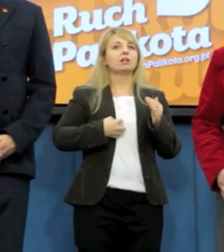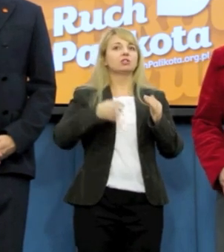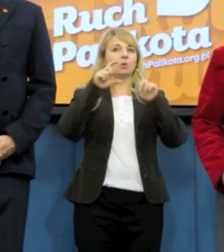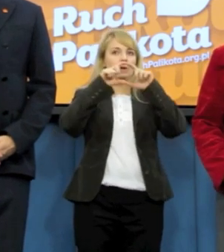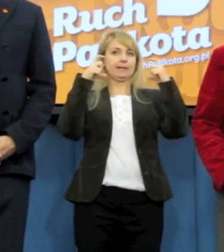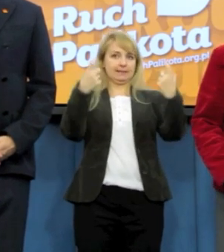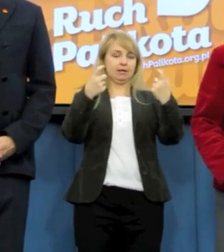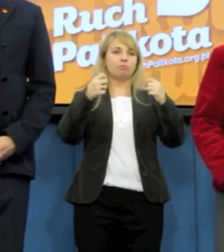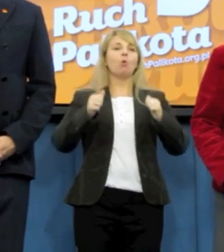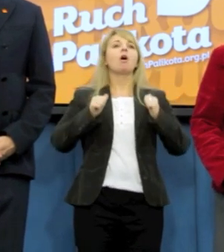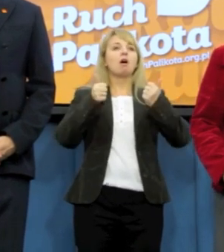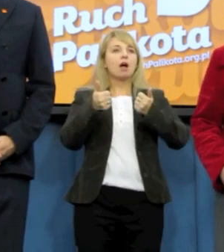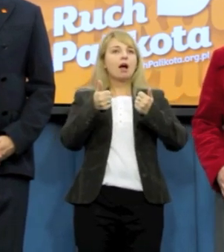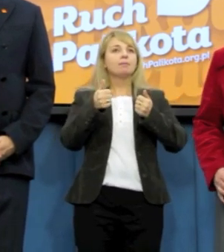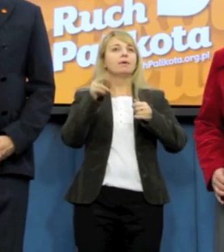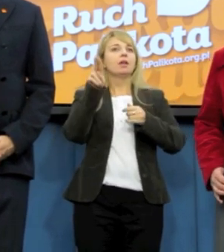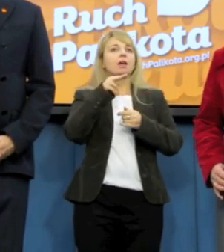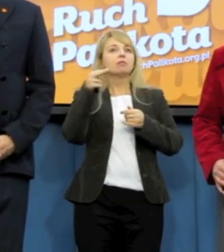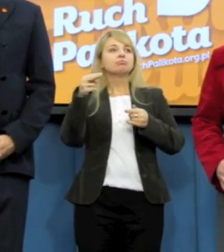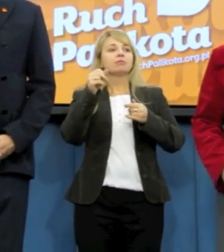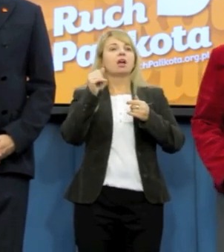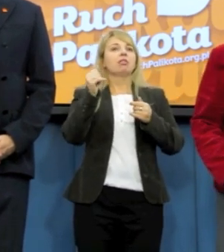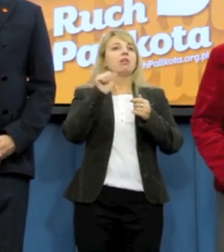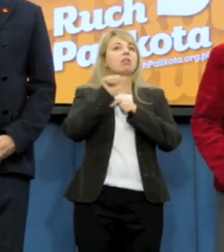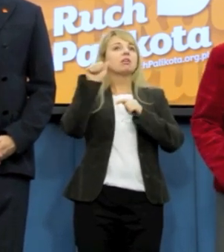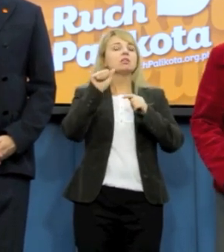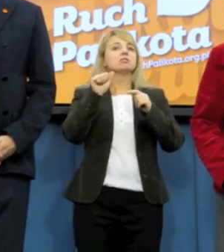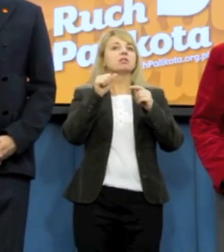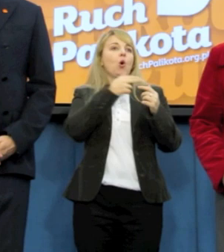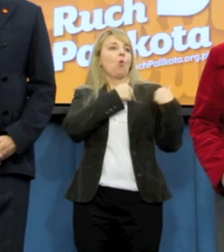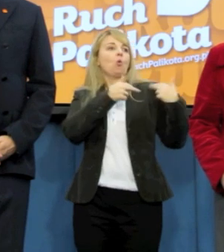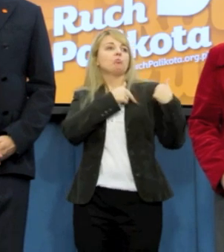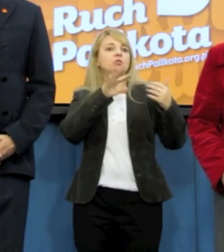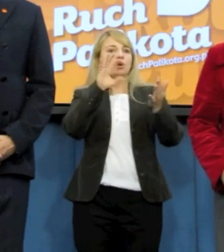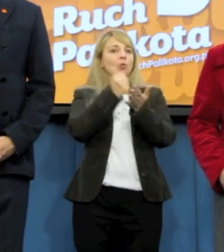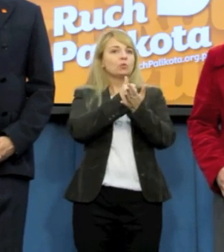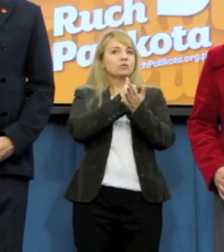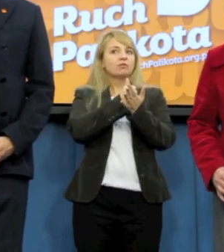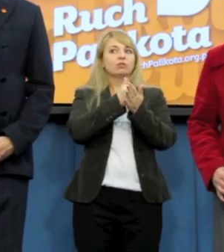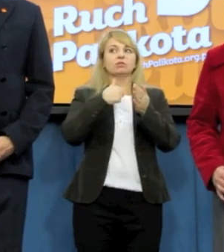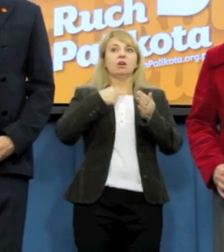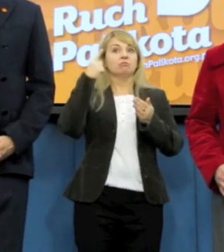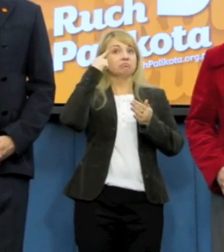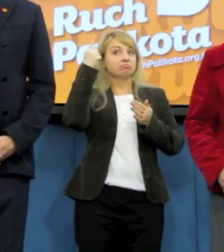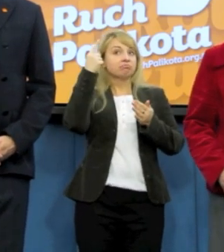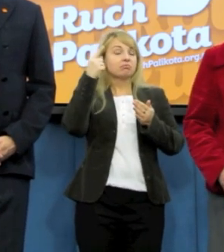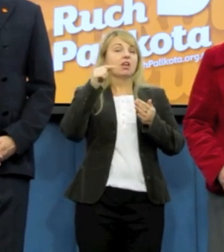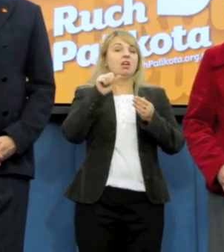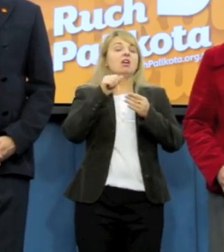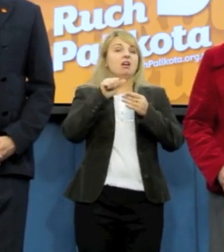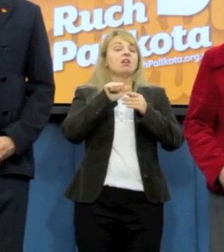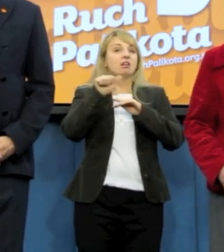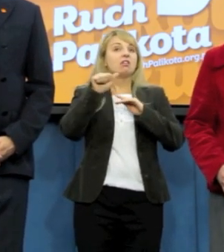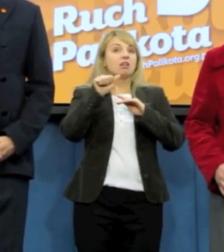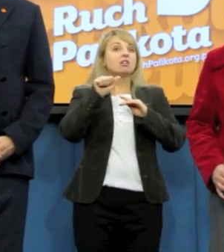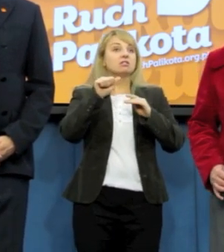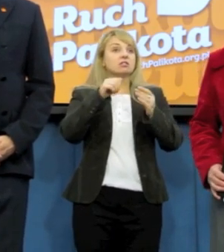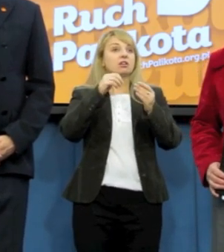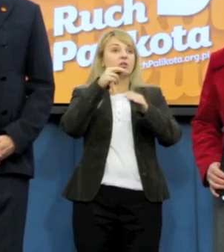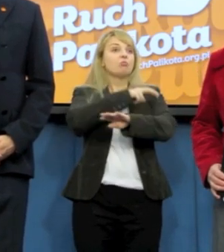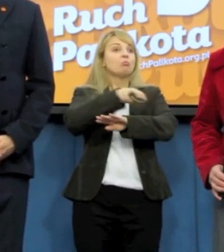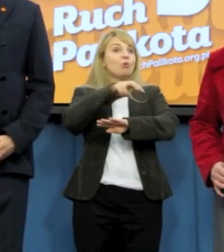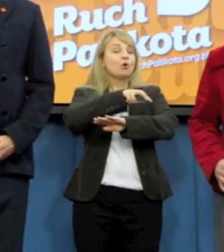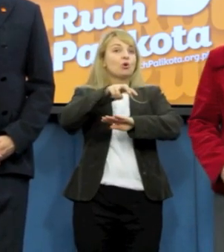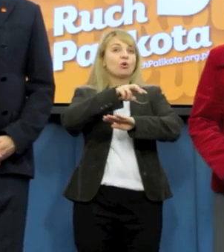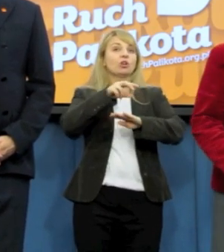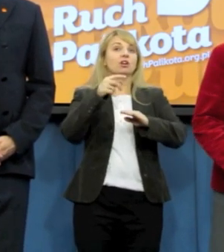tego, by w przypadku, kiedy Komisja Ustawodawcza uzna, że jakiś projekt